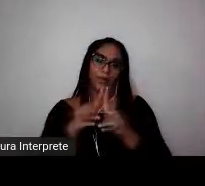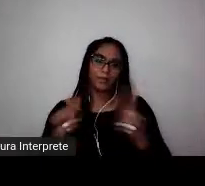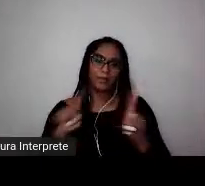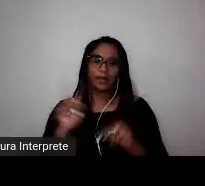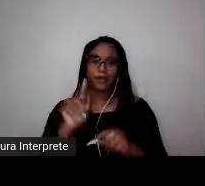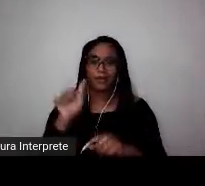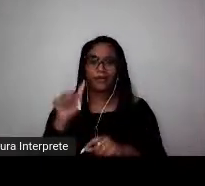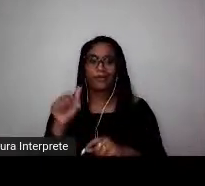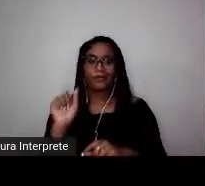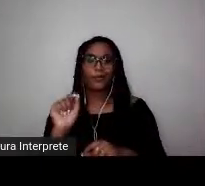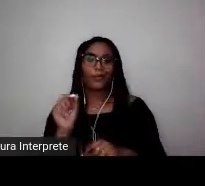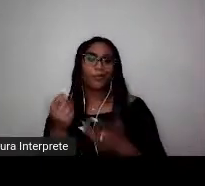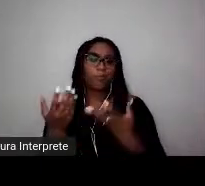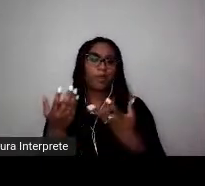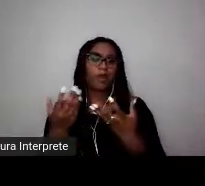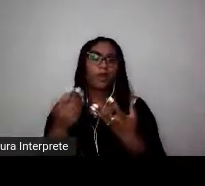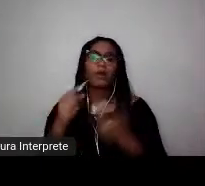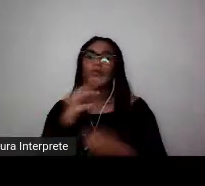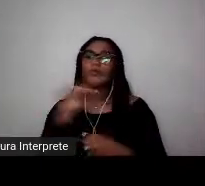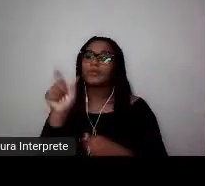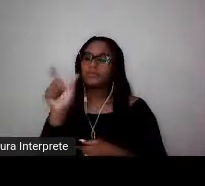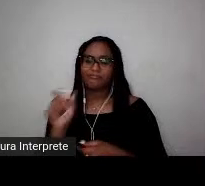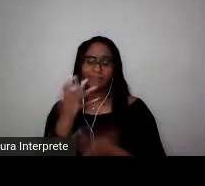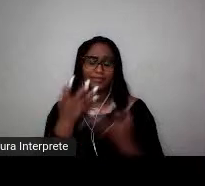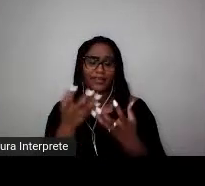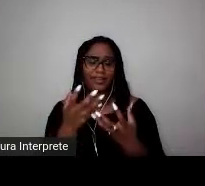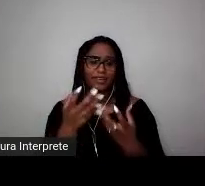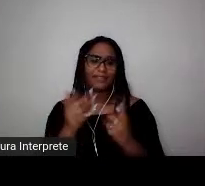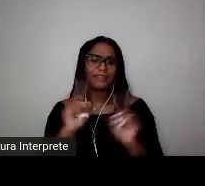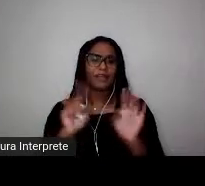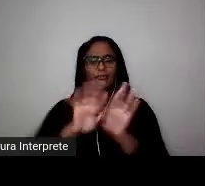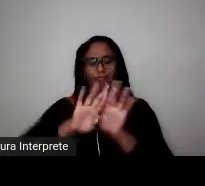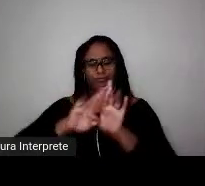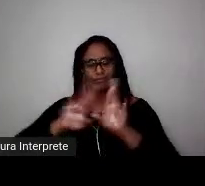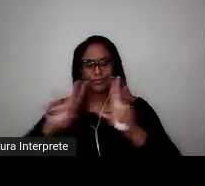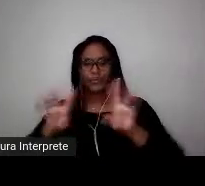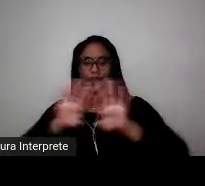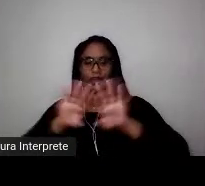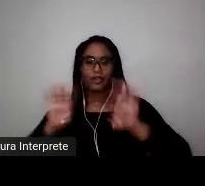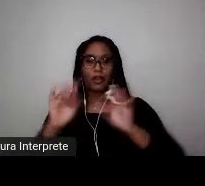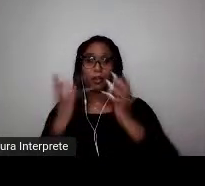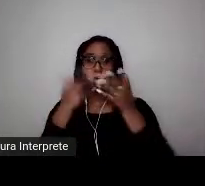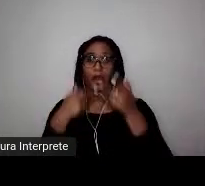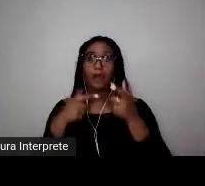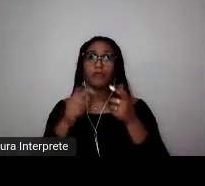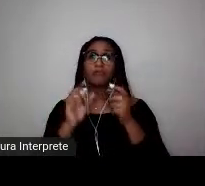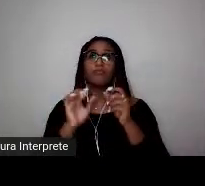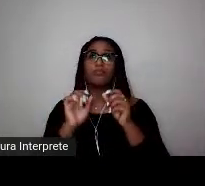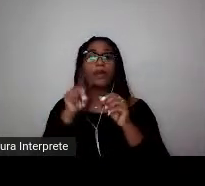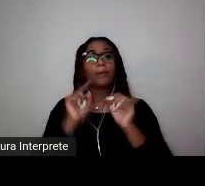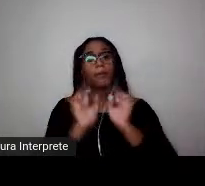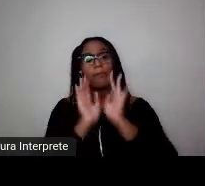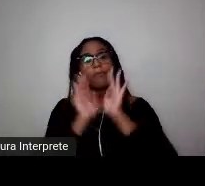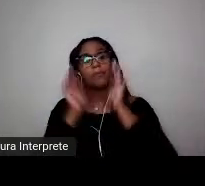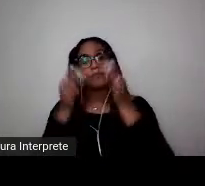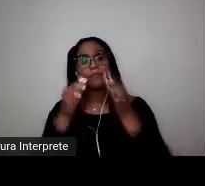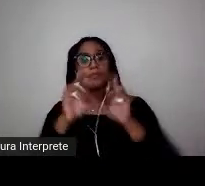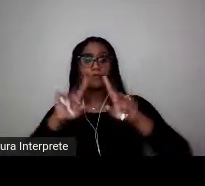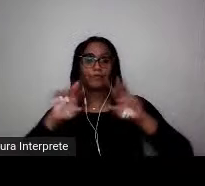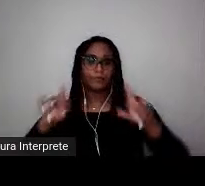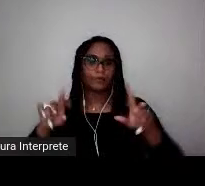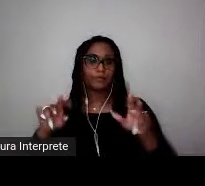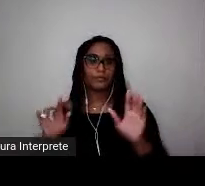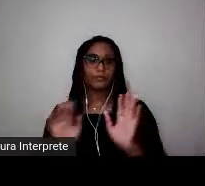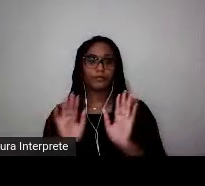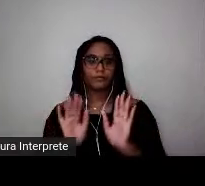muito menos eu. Penso que a proposta aqui é um debate muito mais ampliado e transversal da temática, que nos é tão cara. Então, eu vou